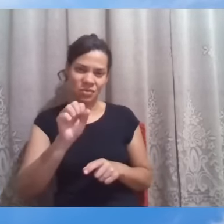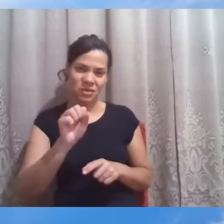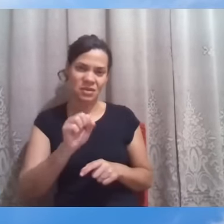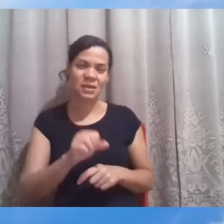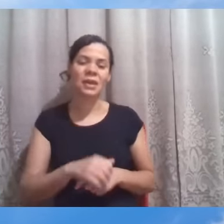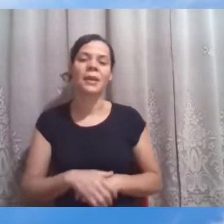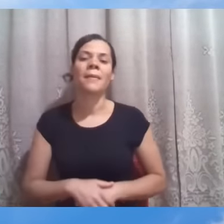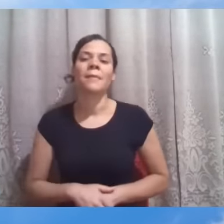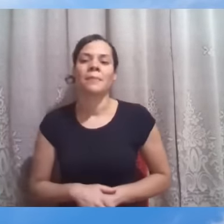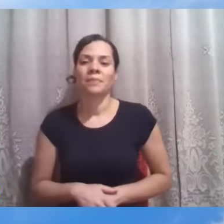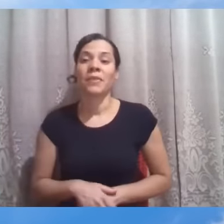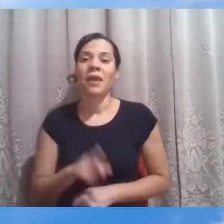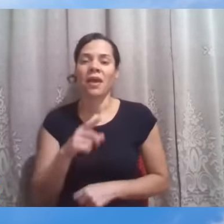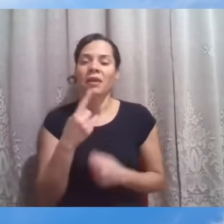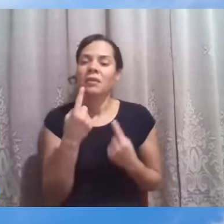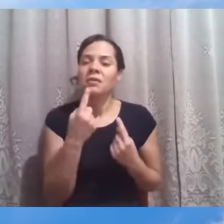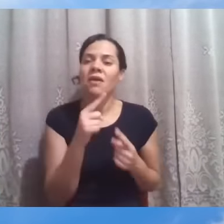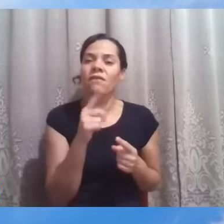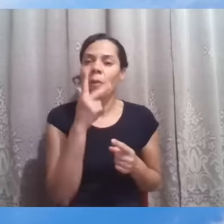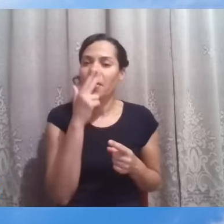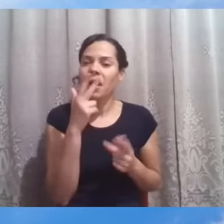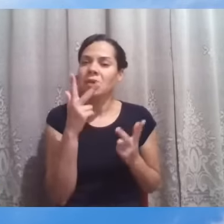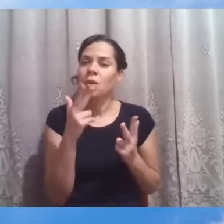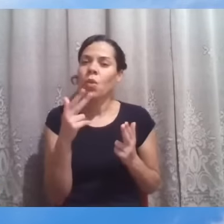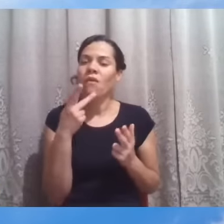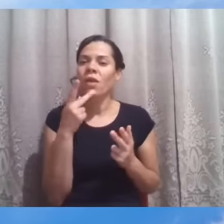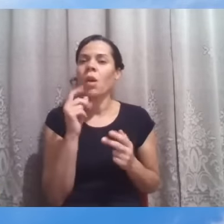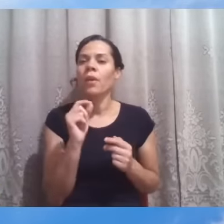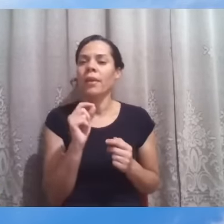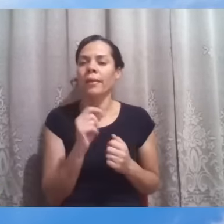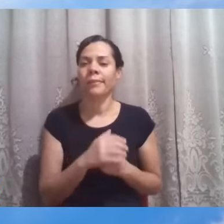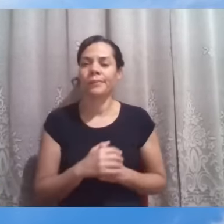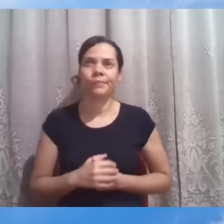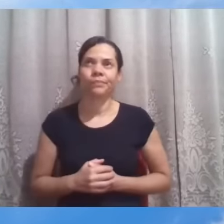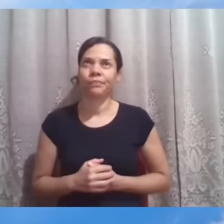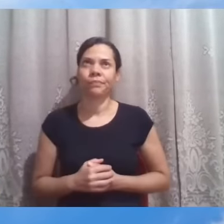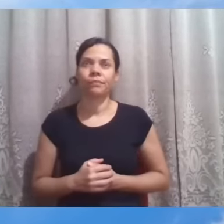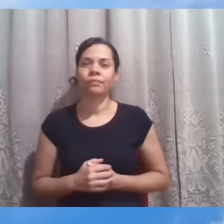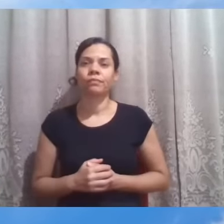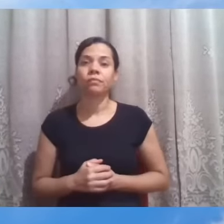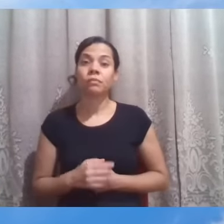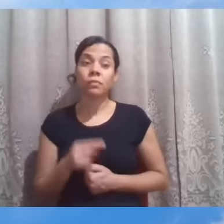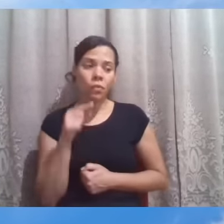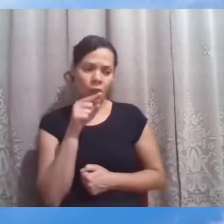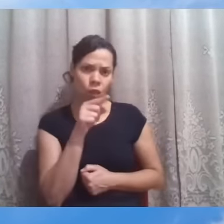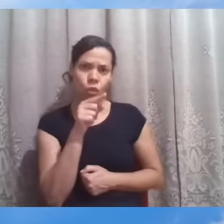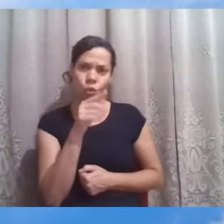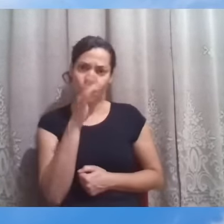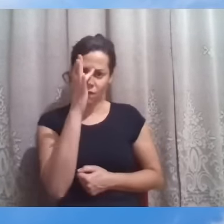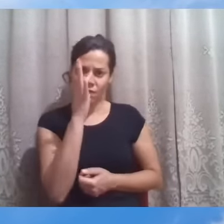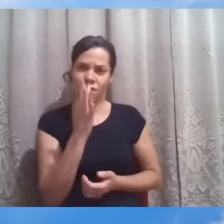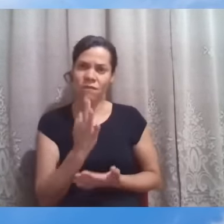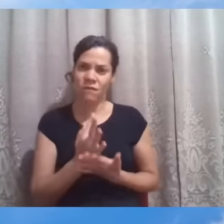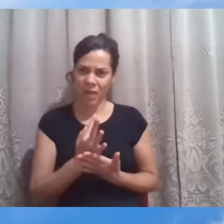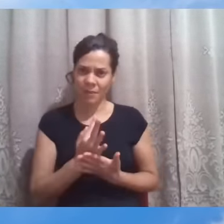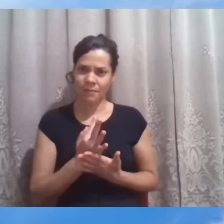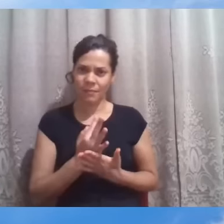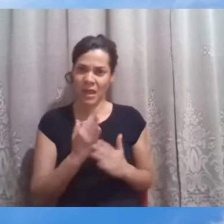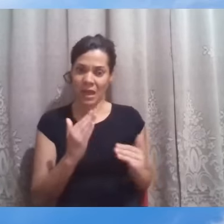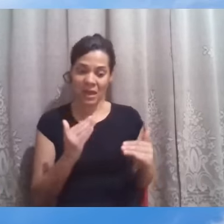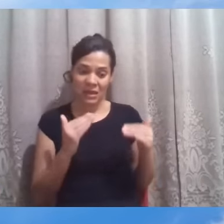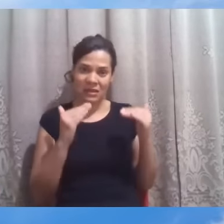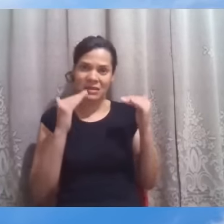como um desafio, como um dizer assim, a sua fé está acima dos